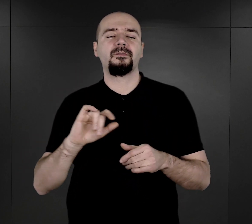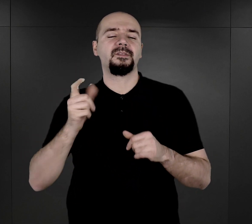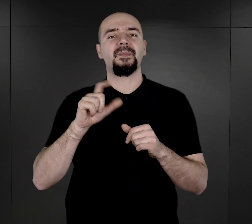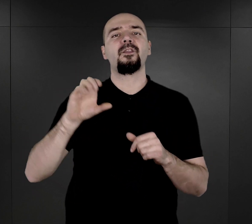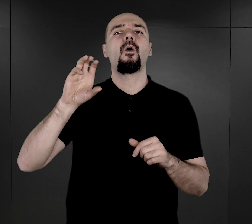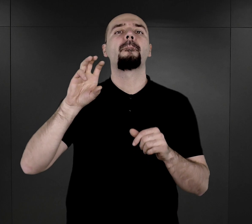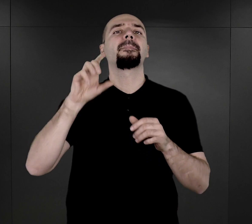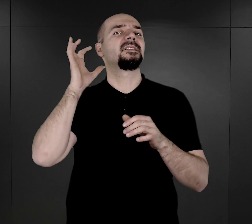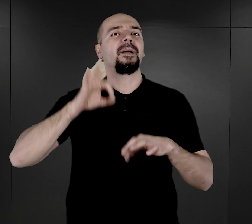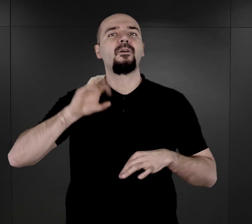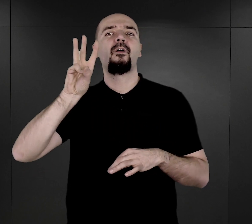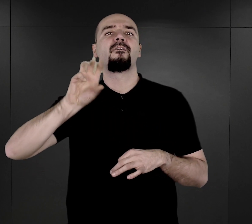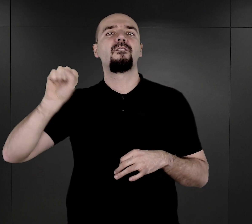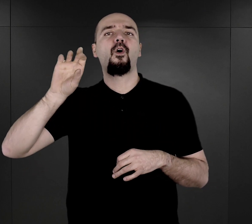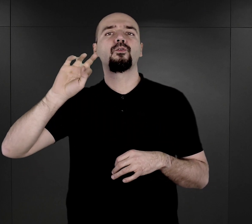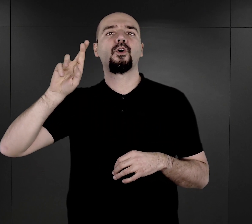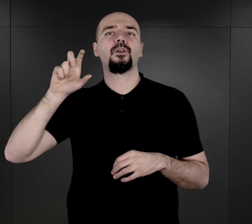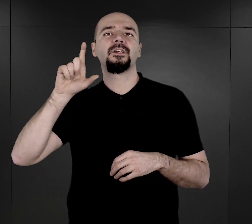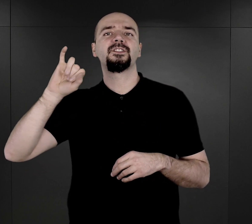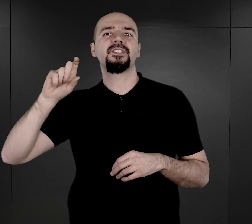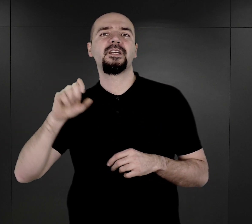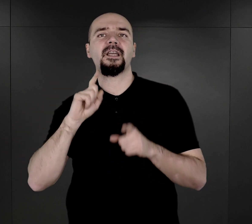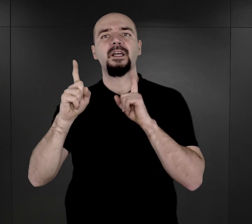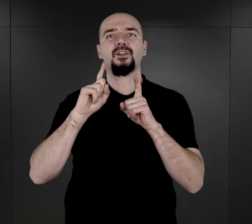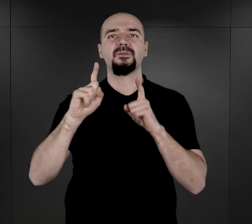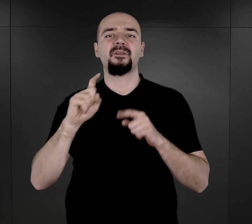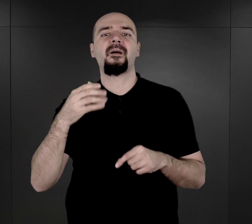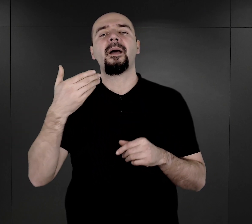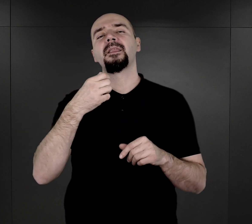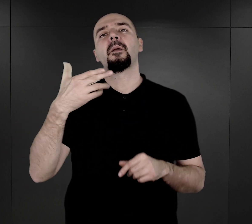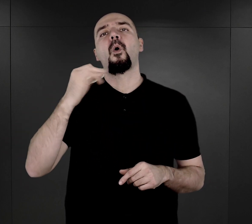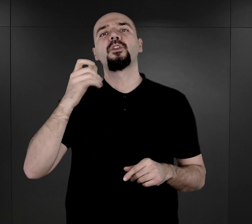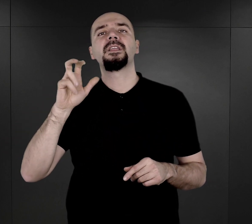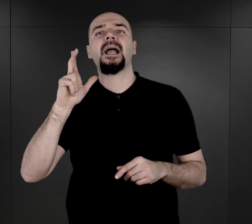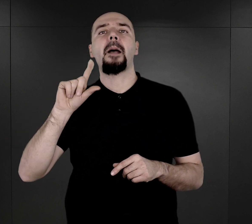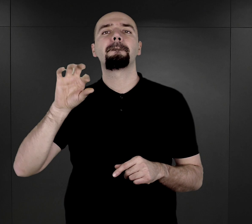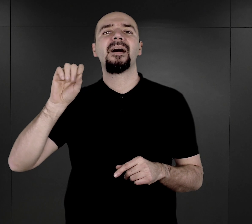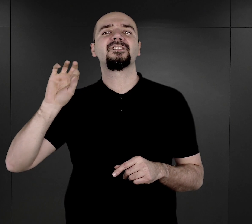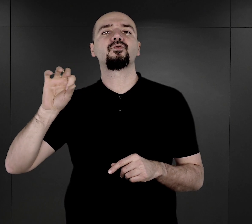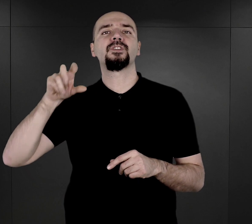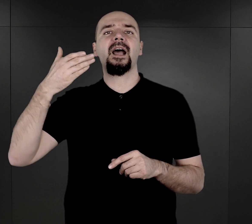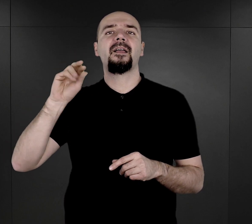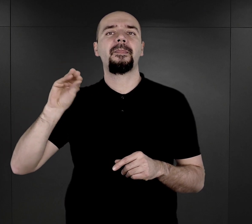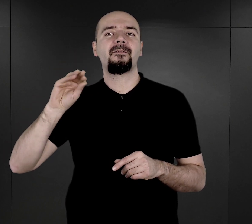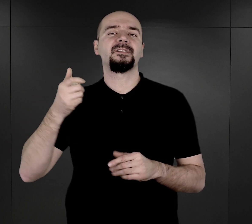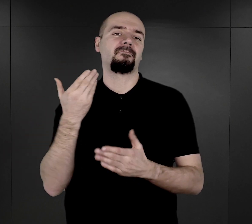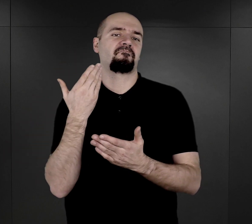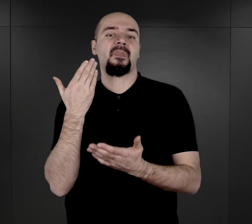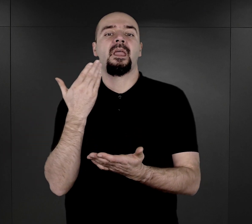Centrum Badań Miejsca Pamięci rozmawia Monika Pastuszka-Nędza. Dlaczego nazistowskie Niemcy prześladowały Romów i zdecydowały o